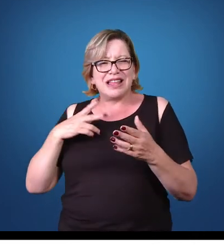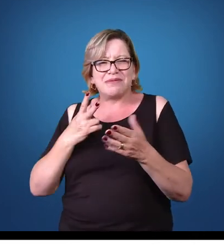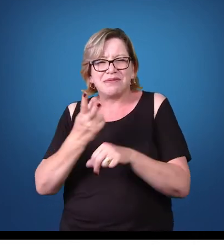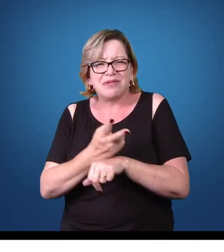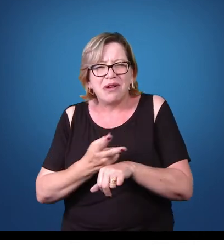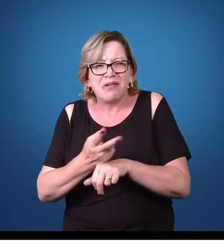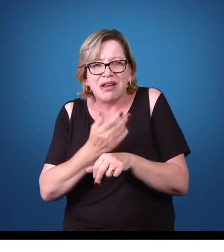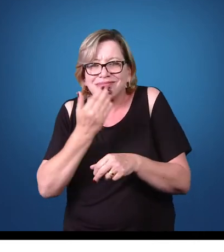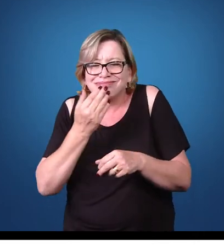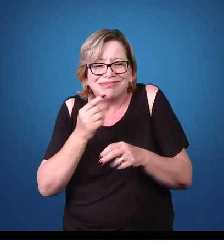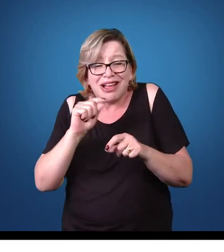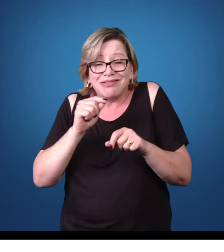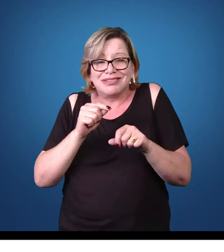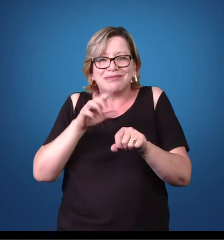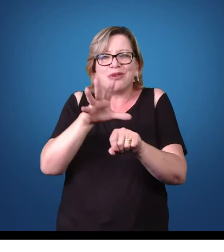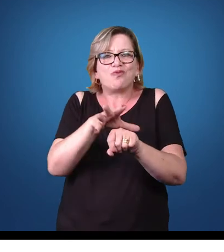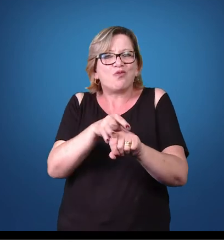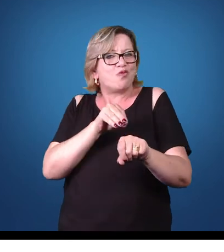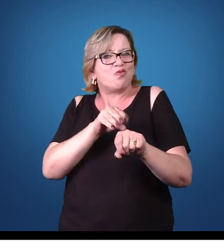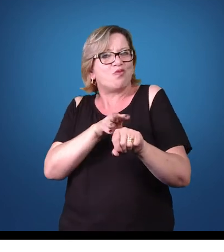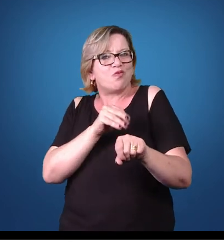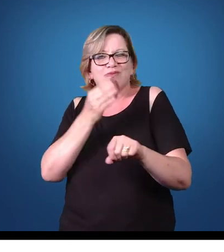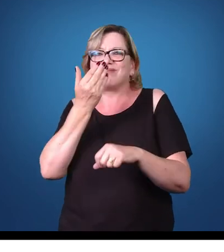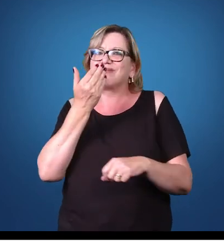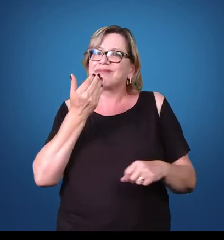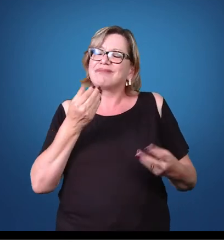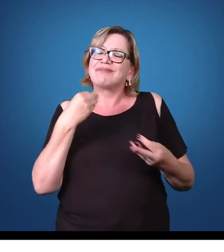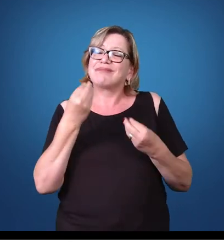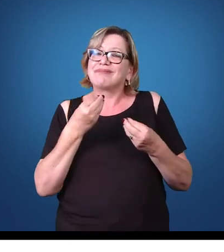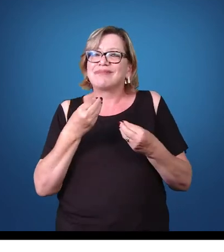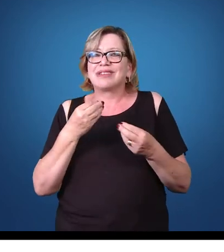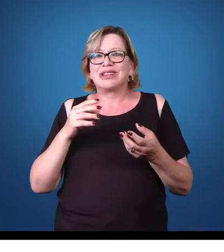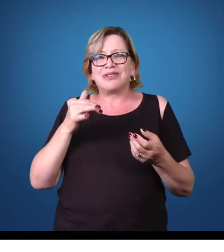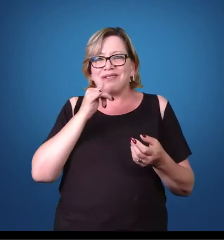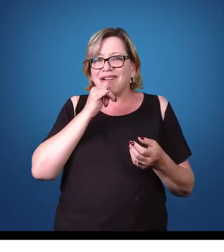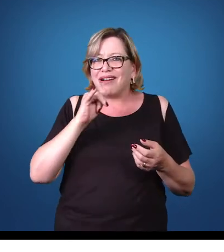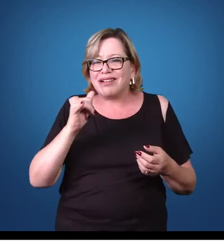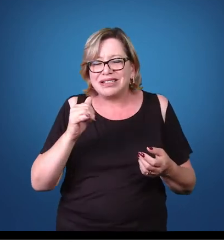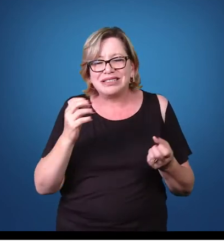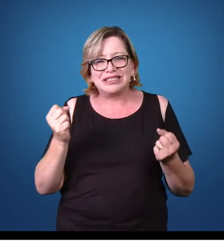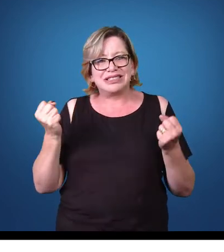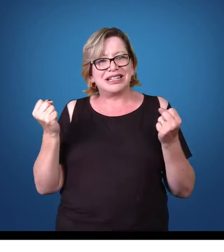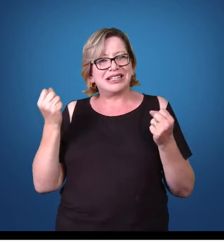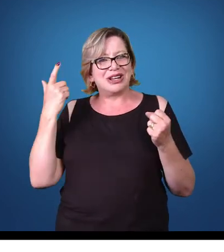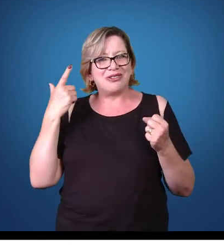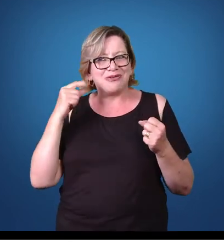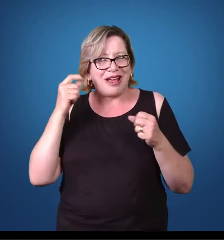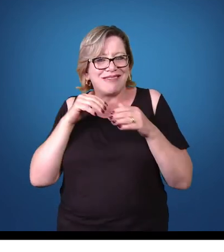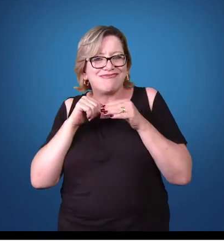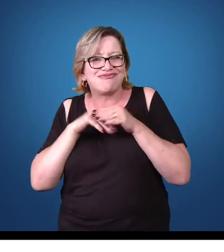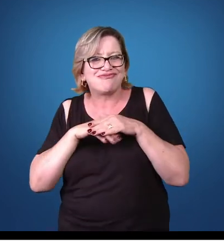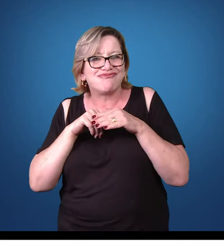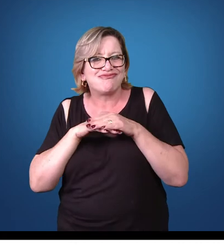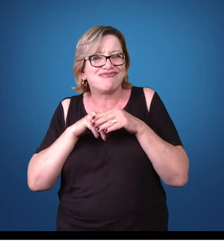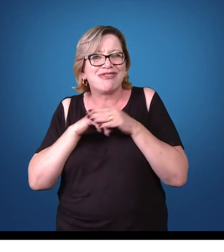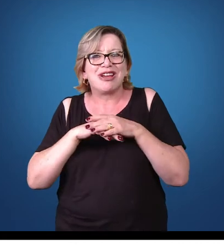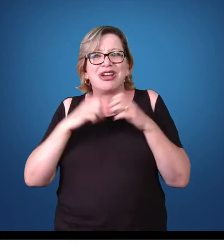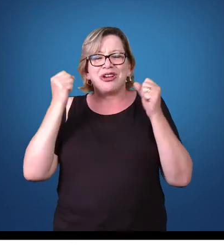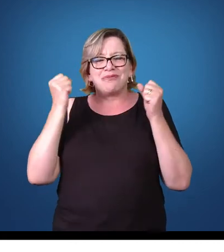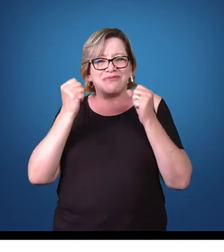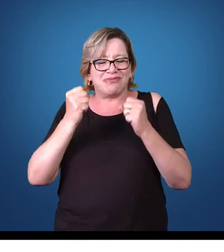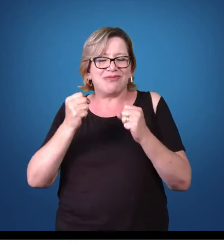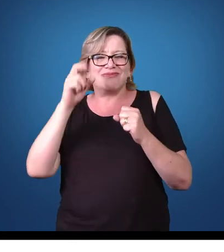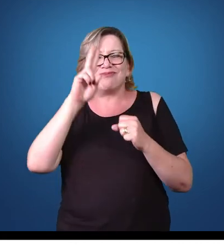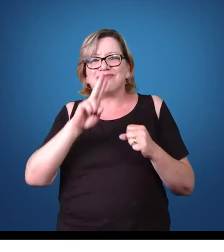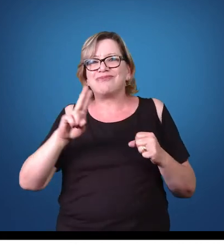hospedeiro. O hospedeiro está fornecendo isso a ele. Então, toda essa energia que ele consegue acumular, ele pode usar para a sua